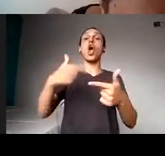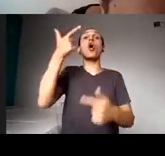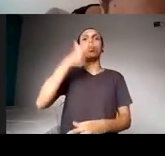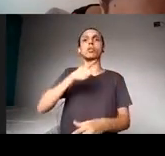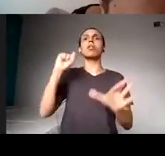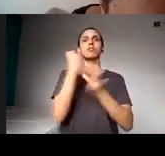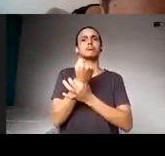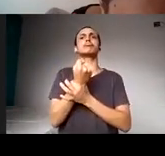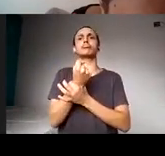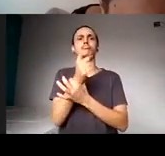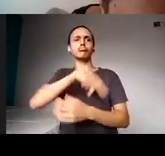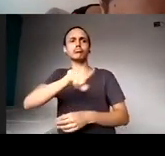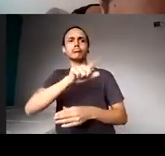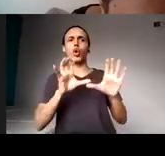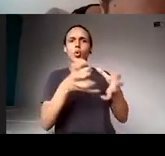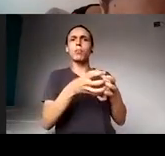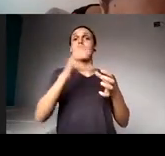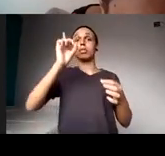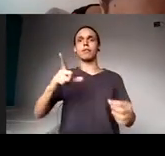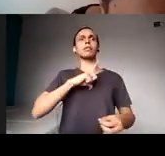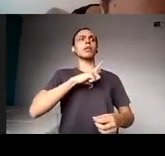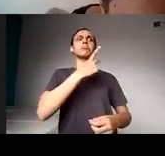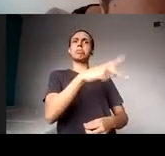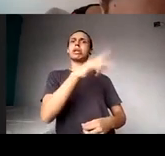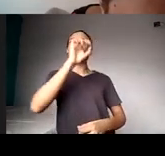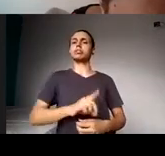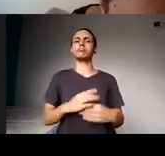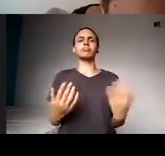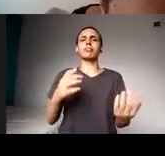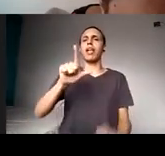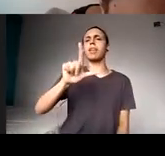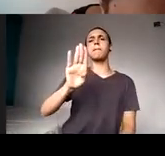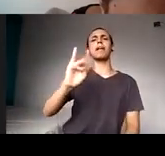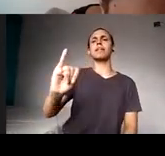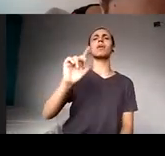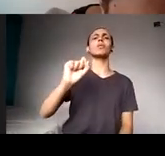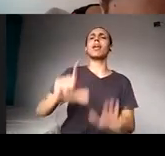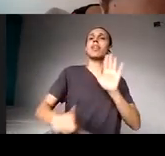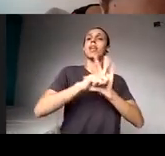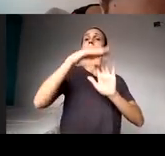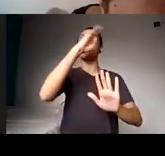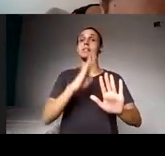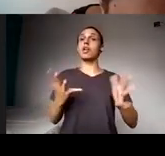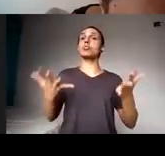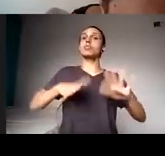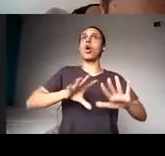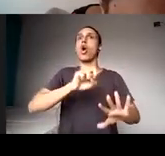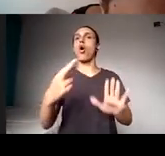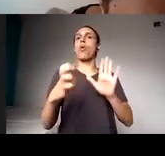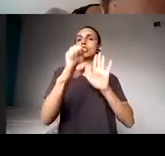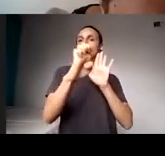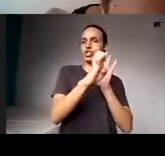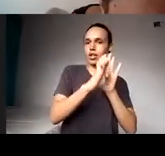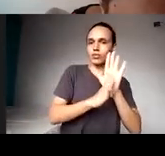população. A LBI, que é a Lei Brasileira de Inclusão, ou Estatuto da Pessoa com Deficiência, ela já